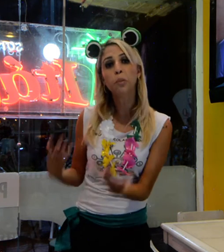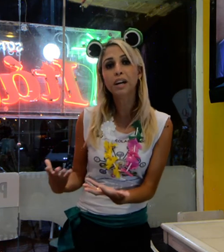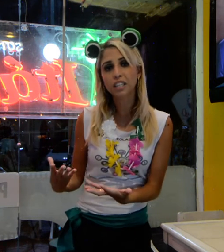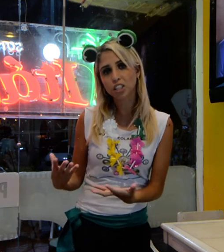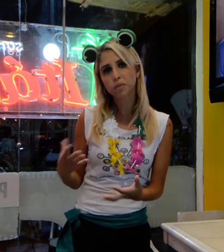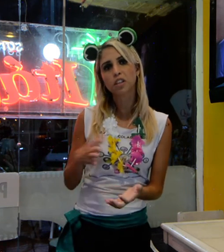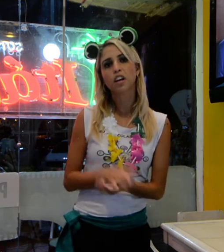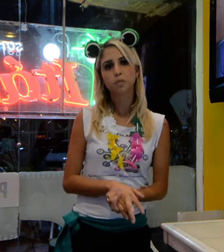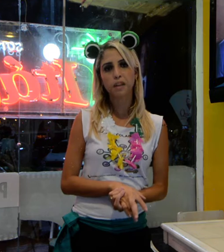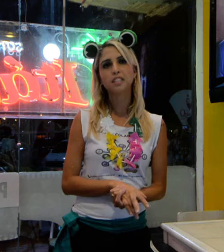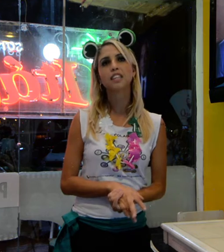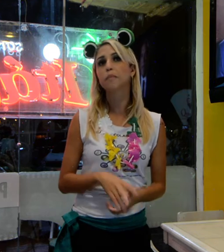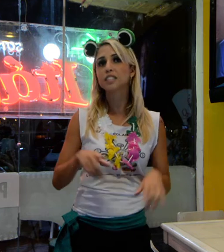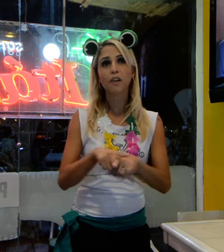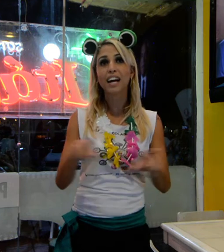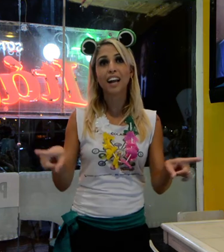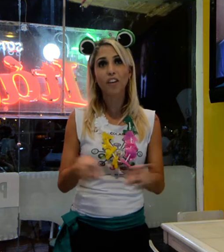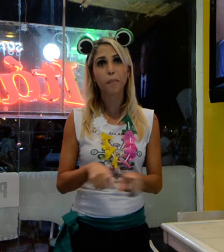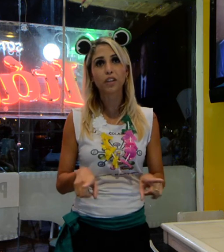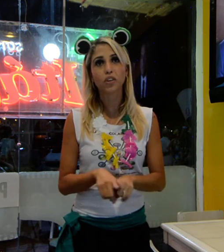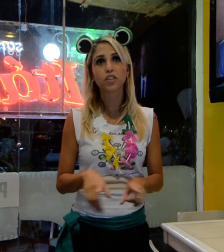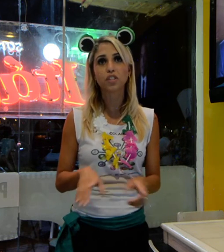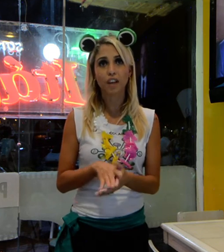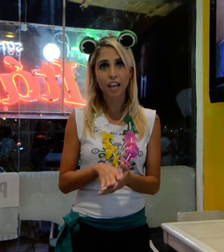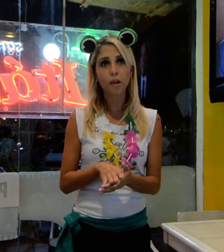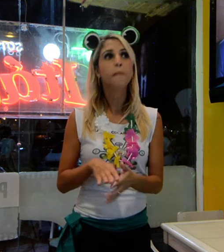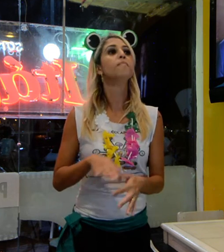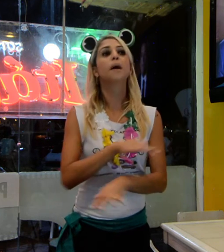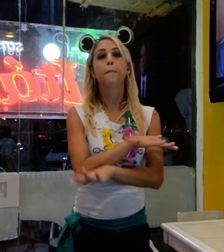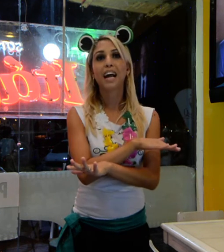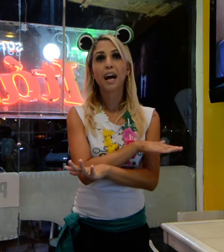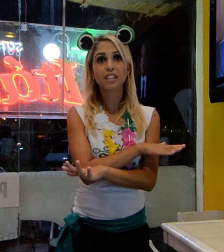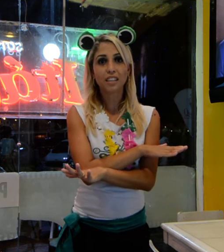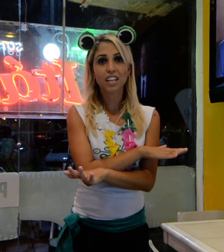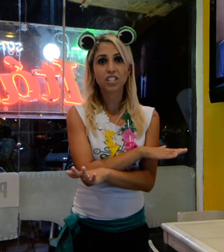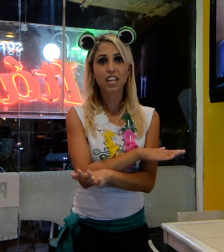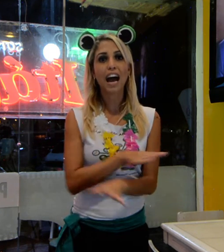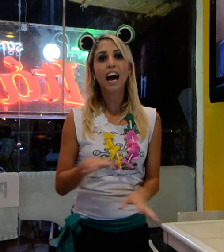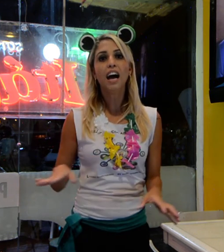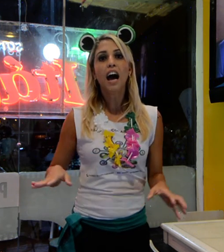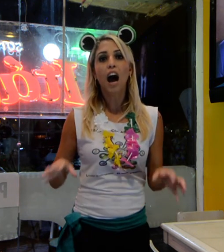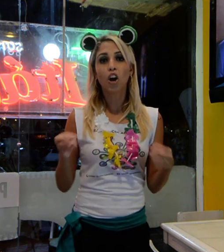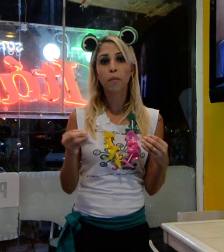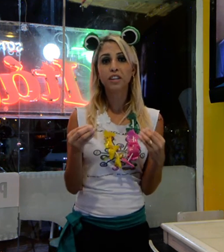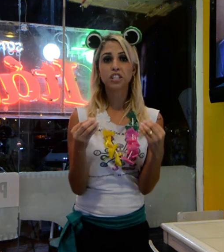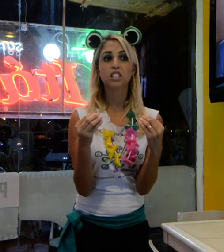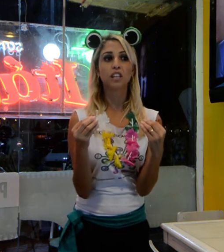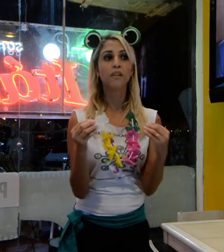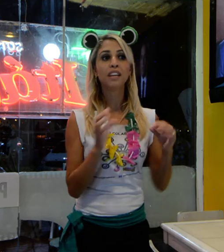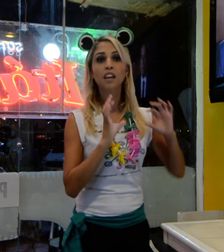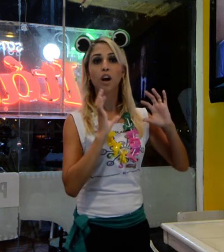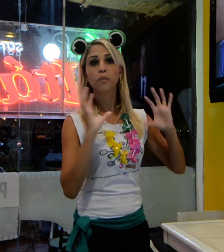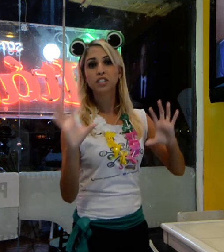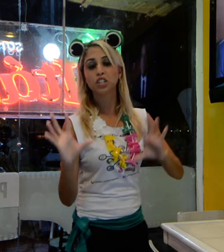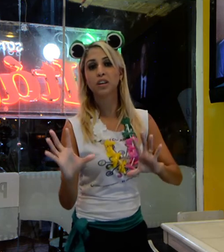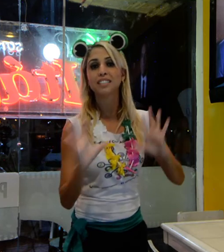não acredito que a gente tem ter respeito a Então, Carnaval para Todos veio, para testar algumas questões e algumas questões de